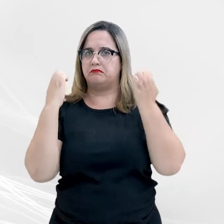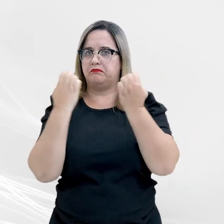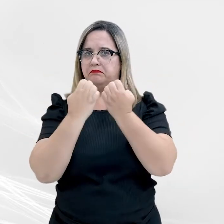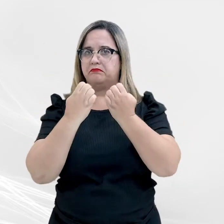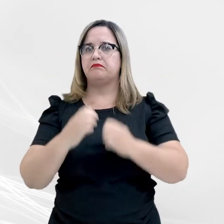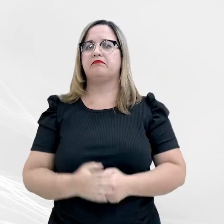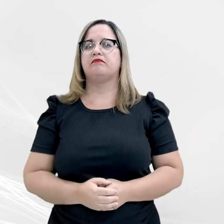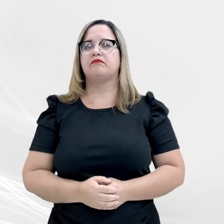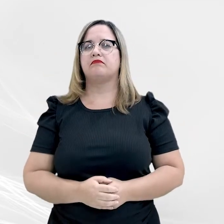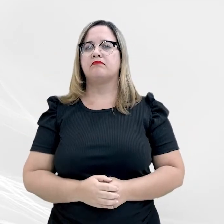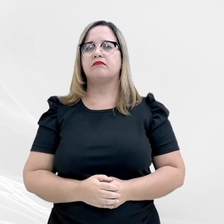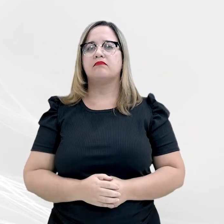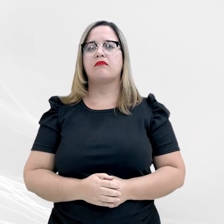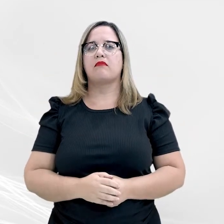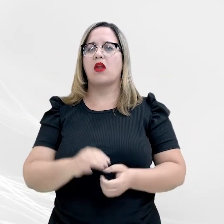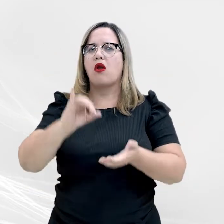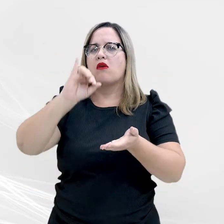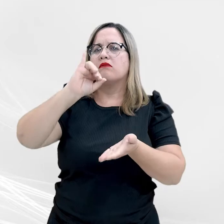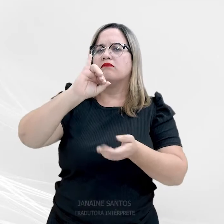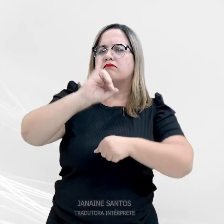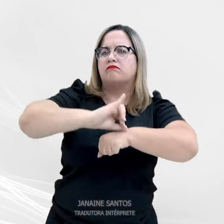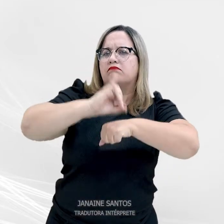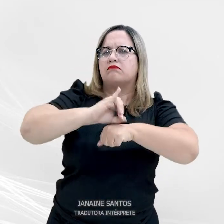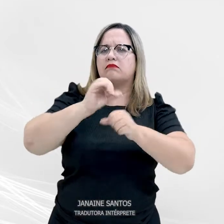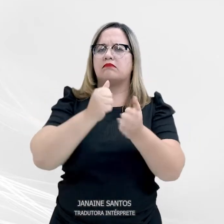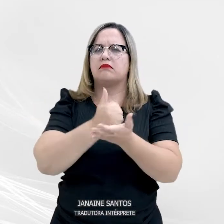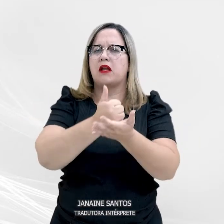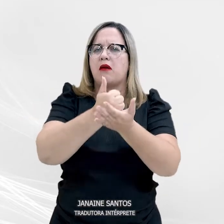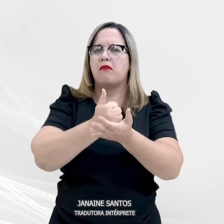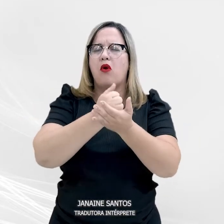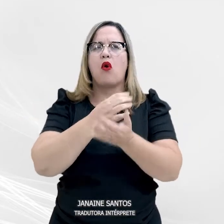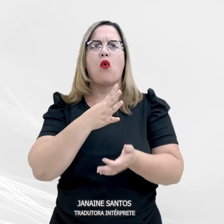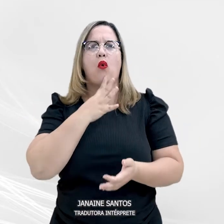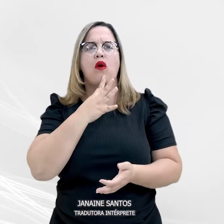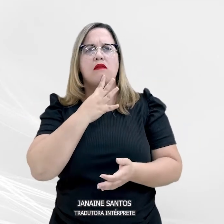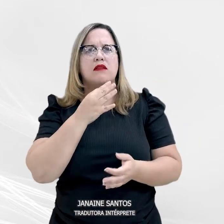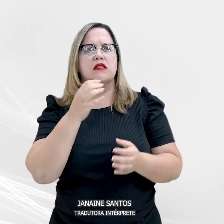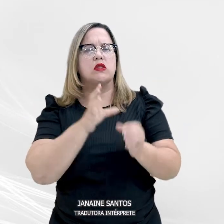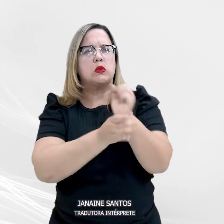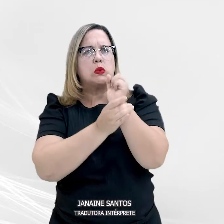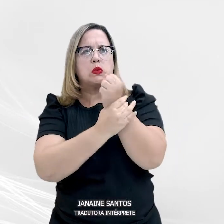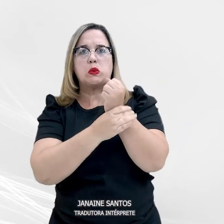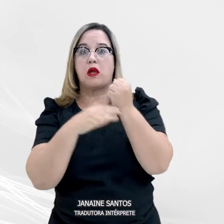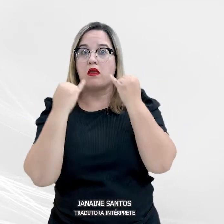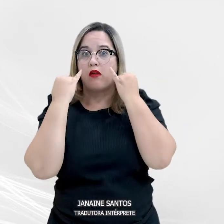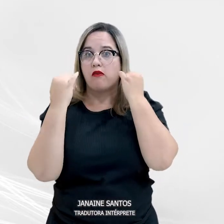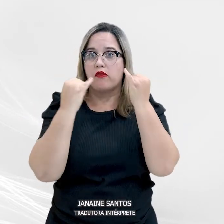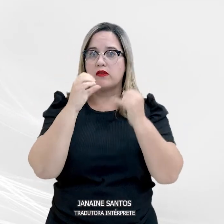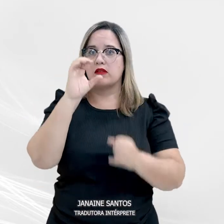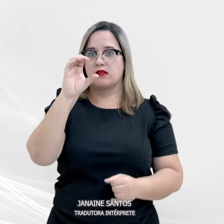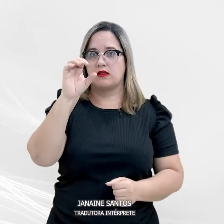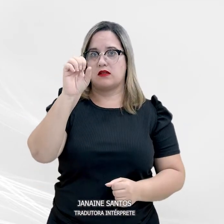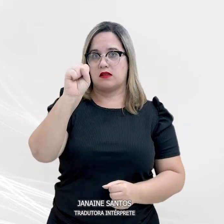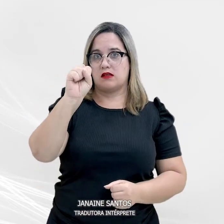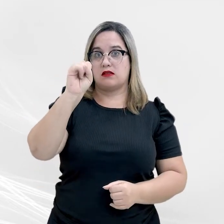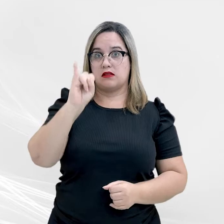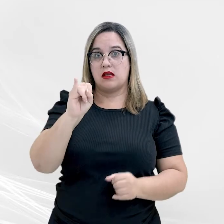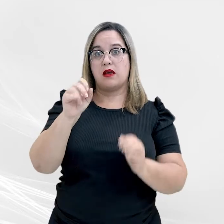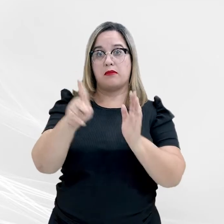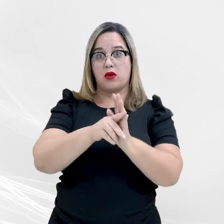Centro de Apoio Operacional do Conhecimento e Segurança da Informação, CSI, do Ministério Público do Estado de